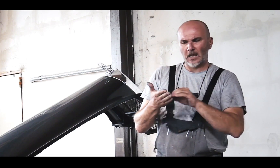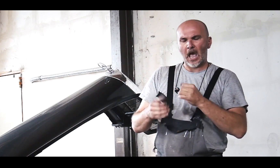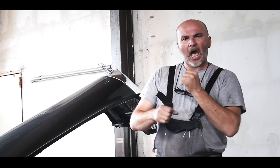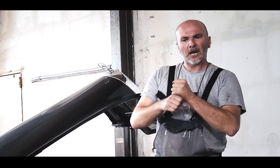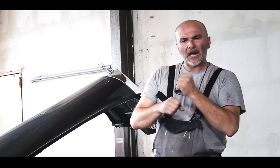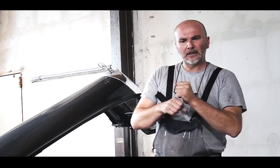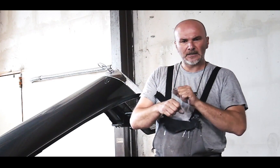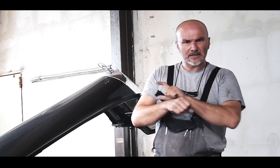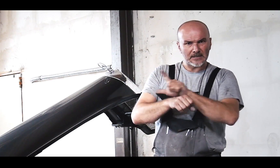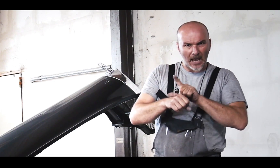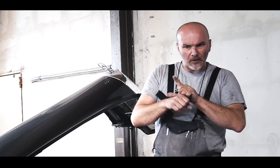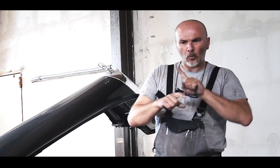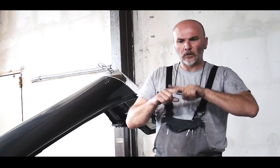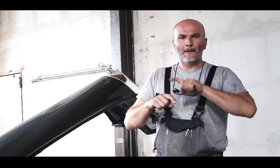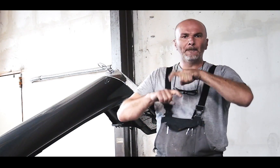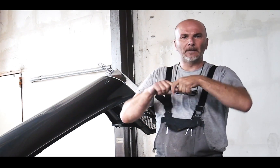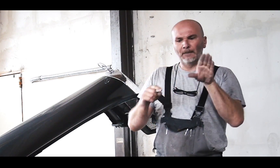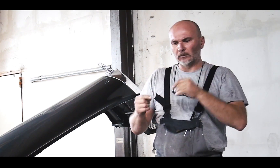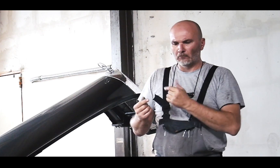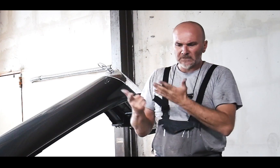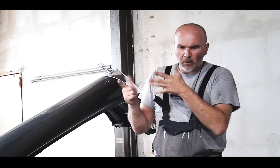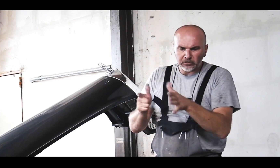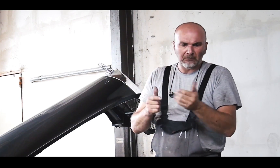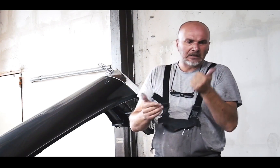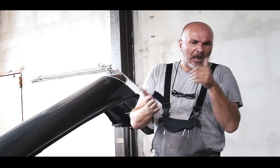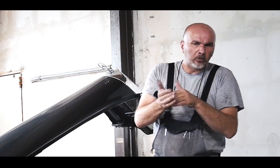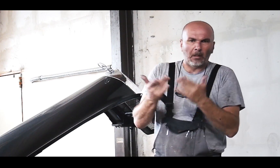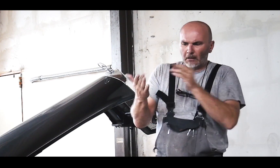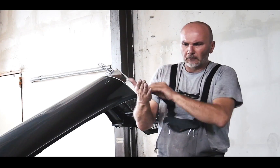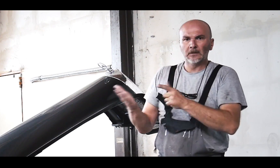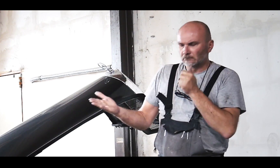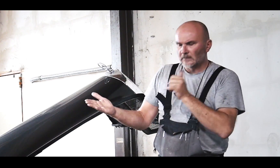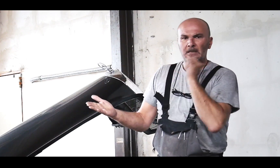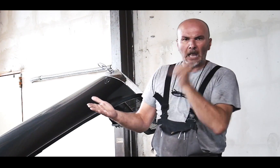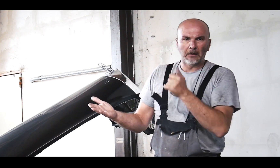Ich zeige, was alles gemacht werden muss, wie viel Arbeitszeit ich dafür brauche. Ich schreibe alles und zeige es ihnen.